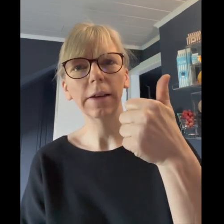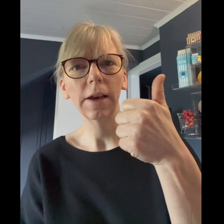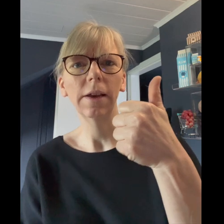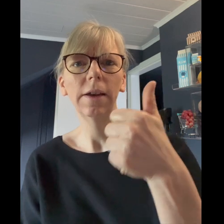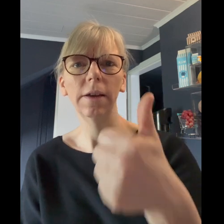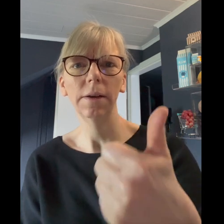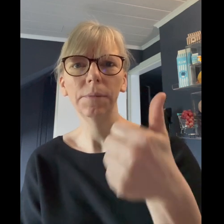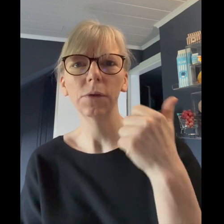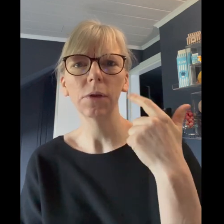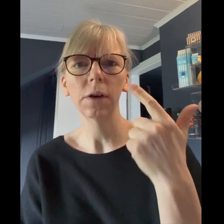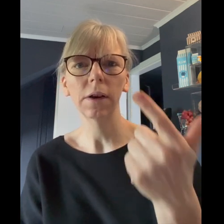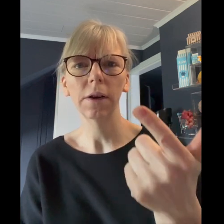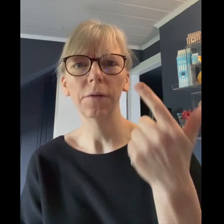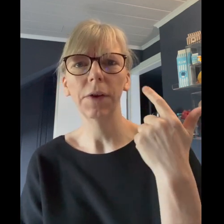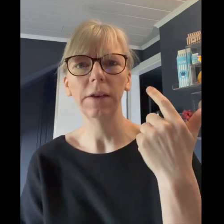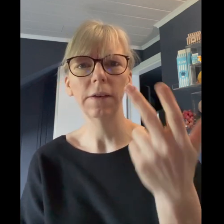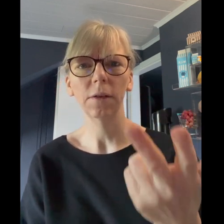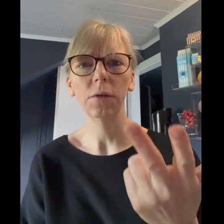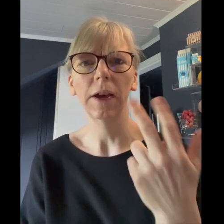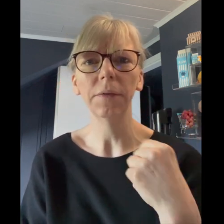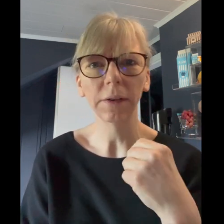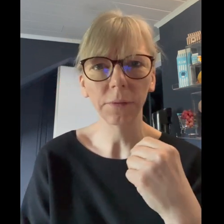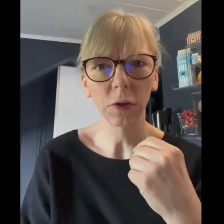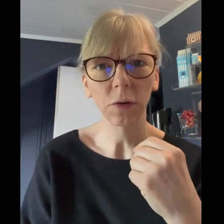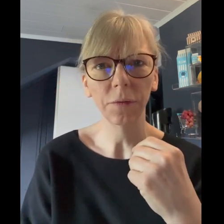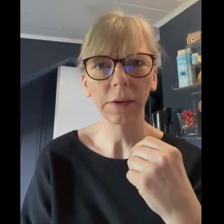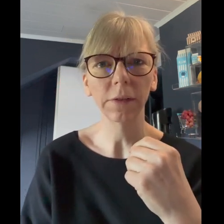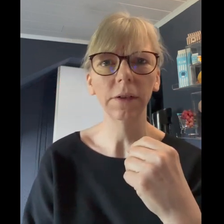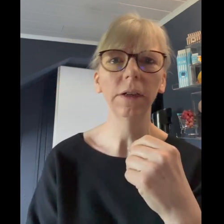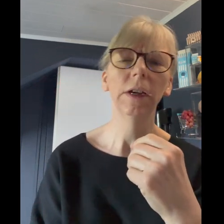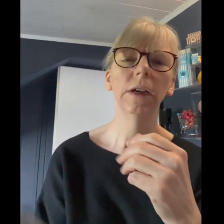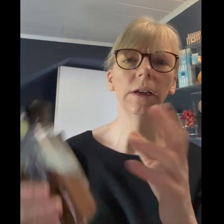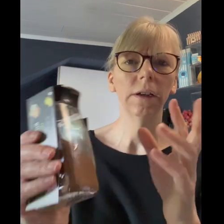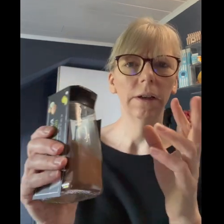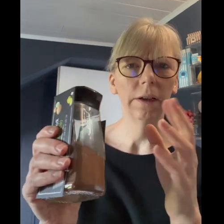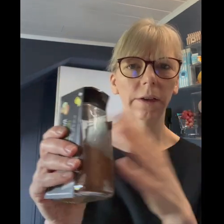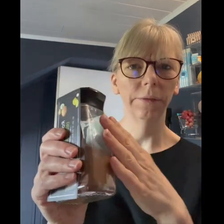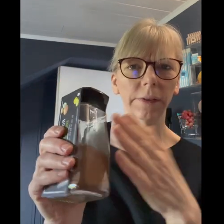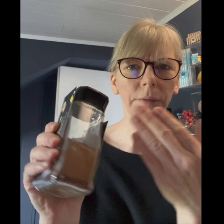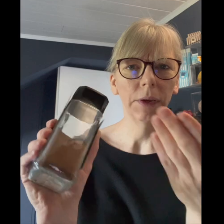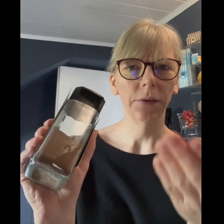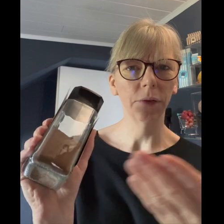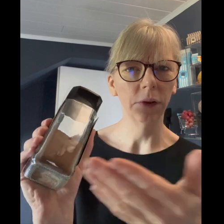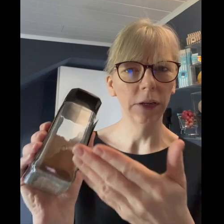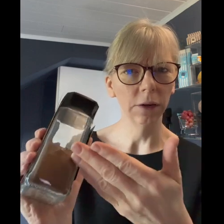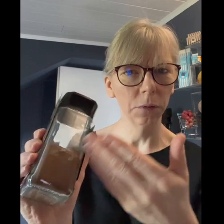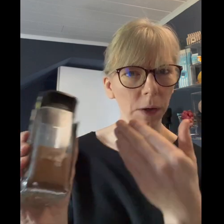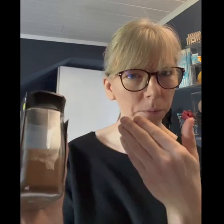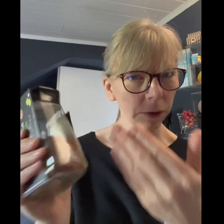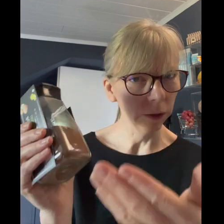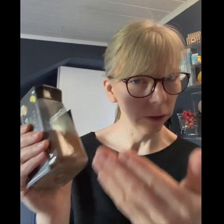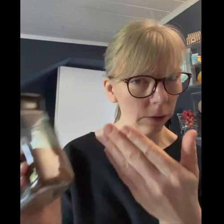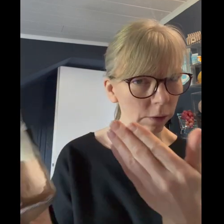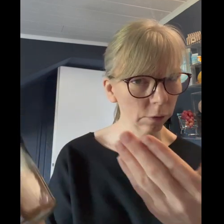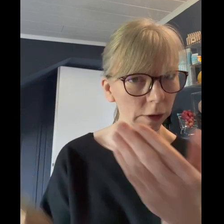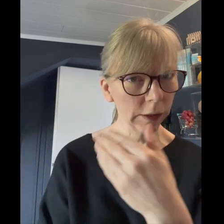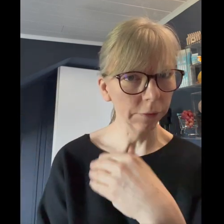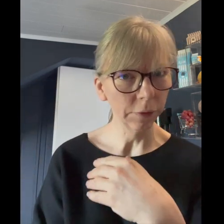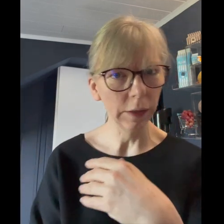kann zucker fett und eiweiß verstoff wechseln was haben wir davon hier überhaupt drin in so einem kaffee